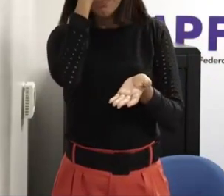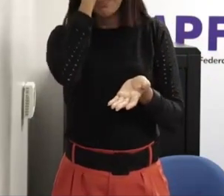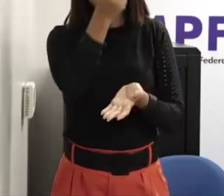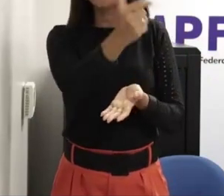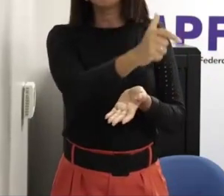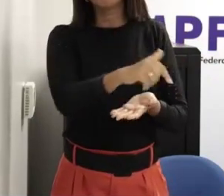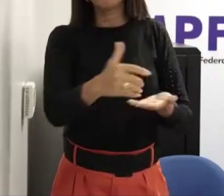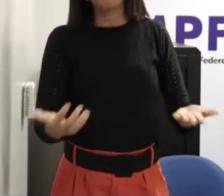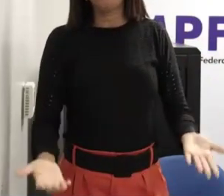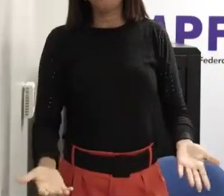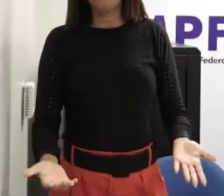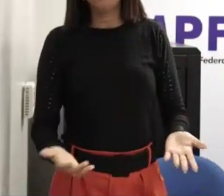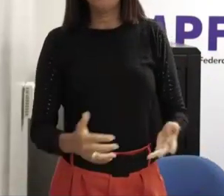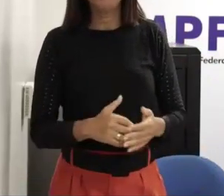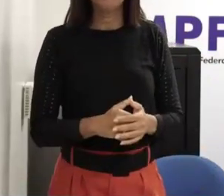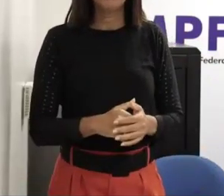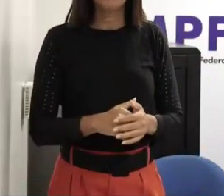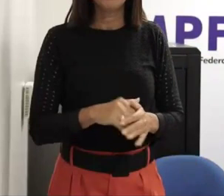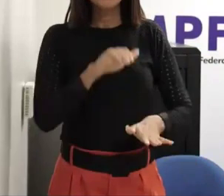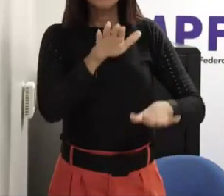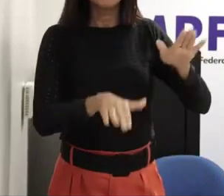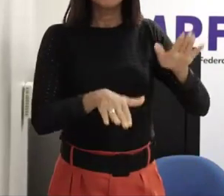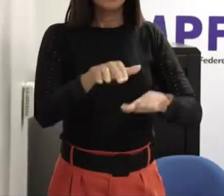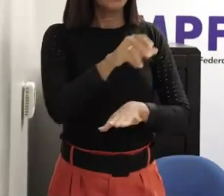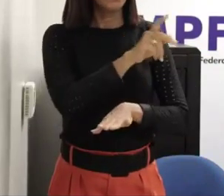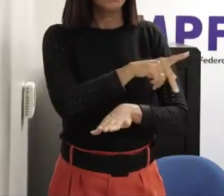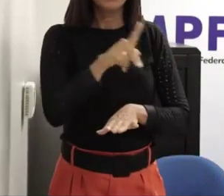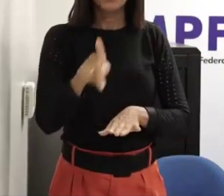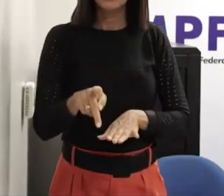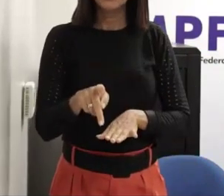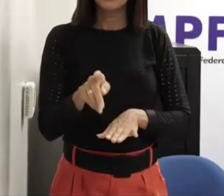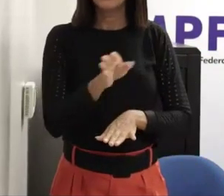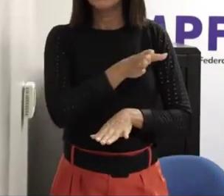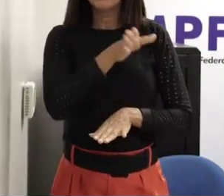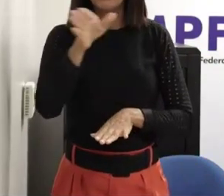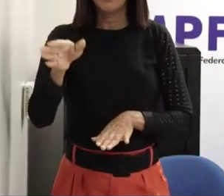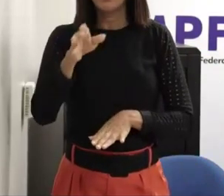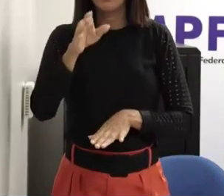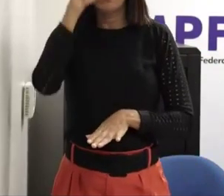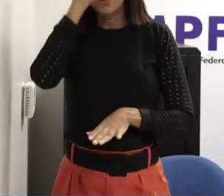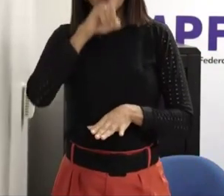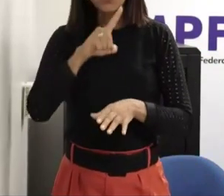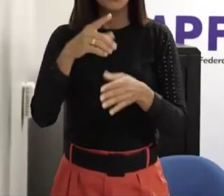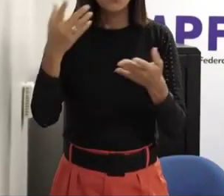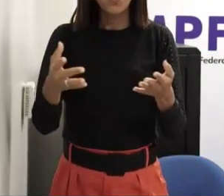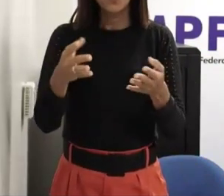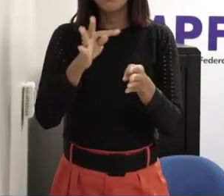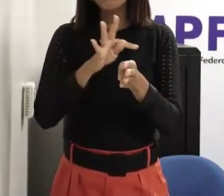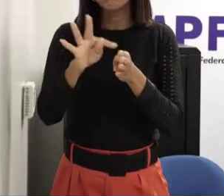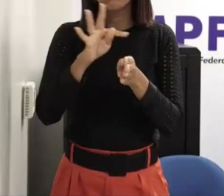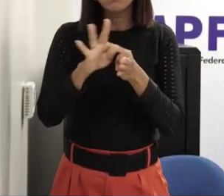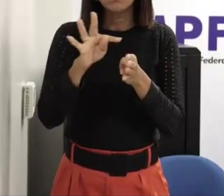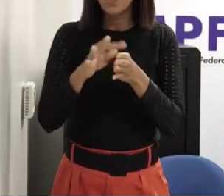limitações já vi o professor falar que deu queixo para o conselho tutelar e conselho tutelar não deu cabo da queixa não